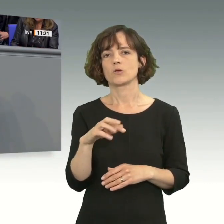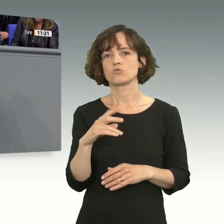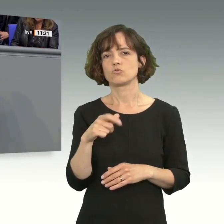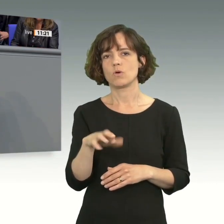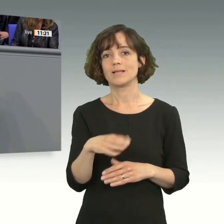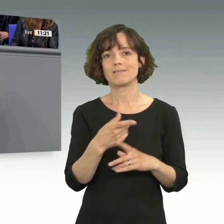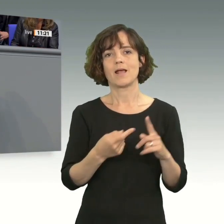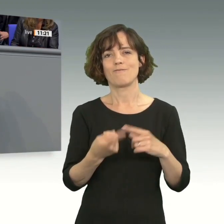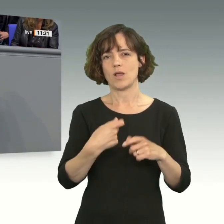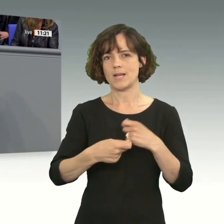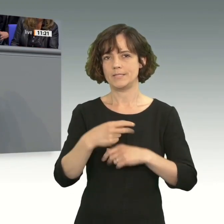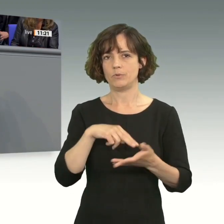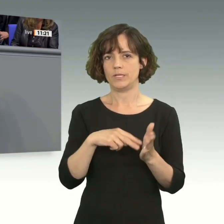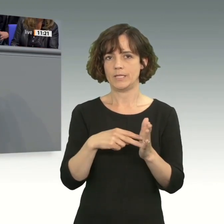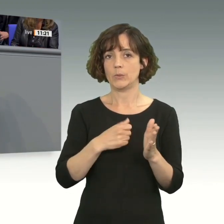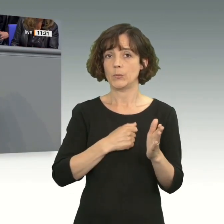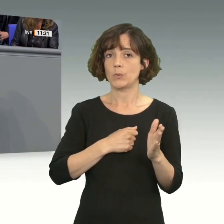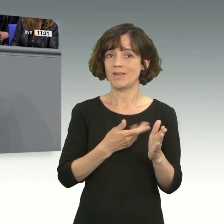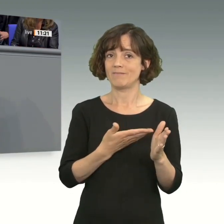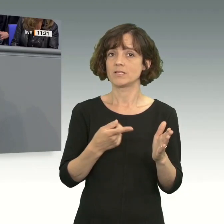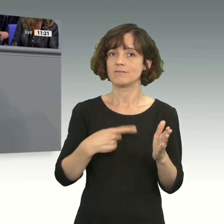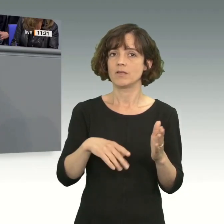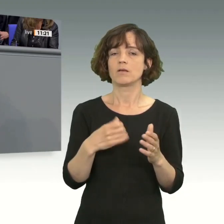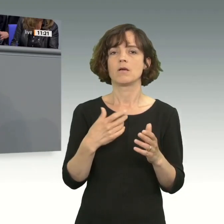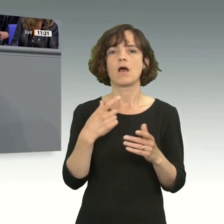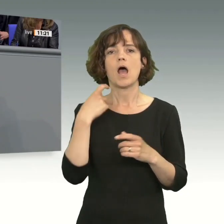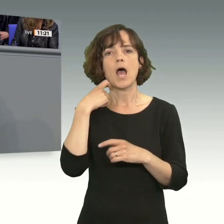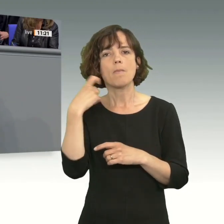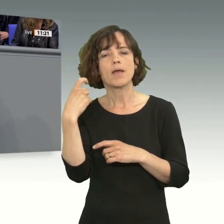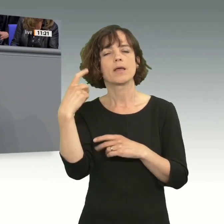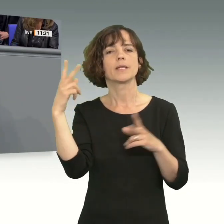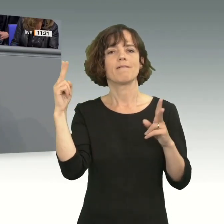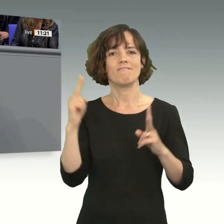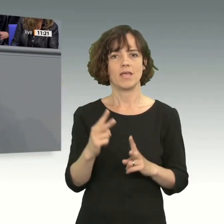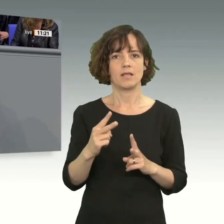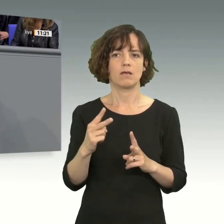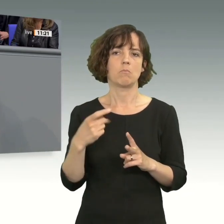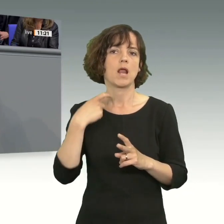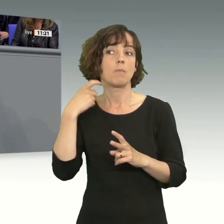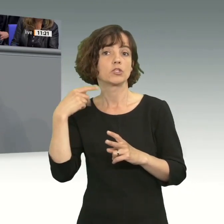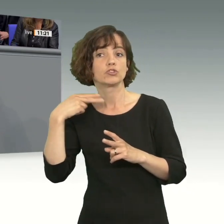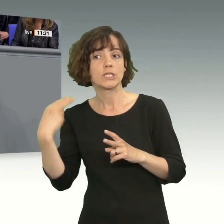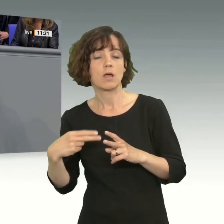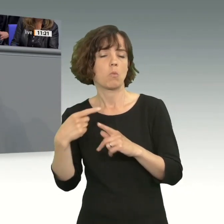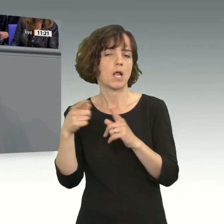Handelspolitik, die auch dafür sorgt, dass wir souveräner, weniger abhängig von China und von anderen werden. Und da muss man zwei Dinge